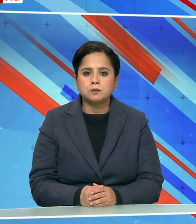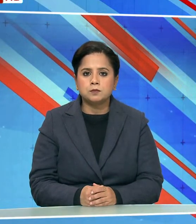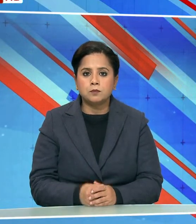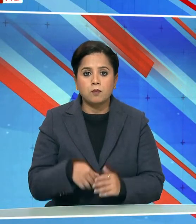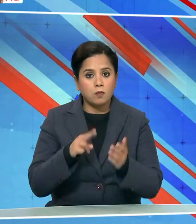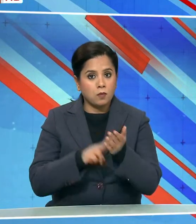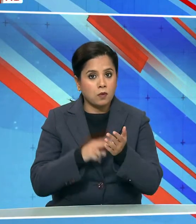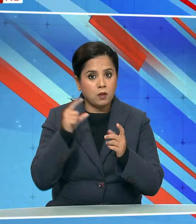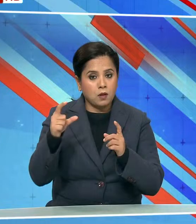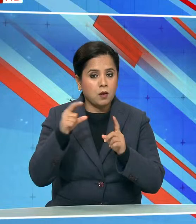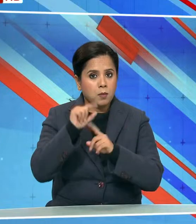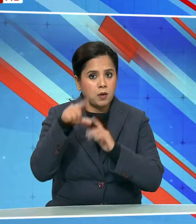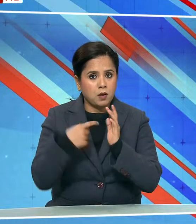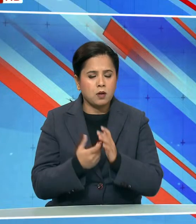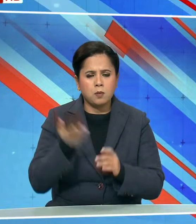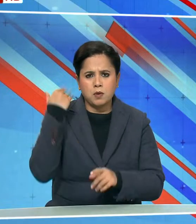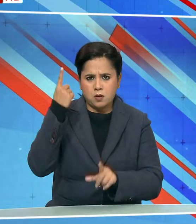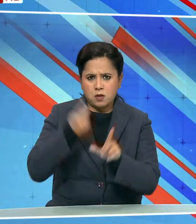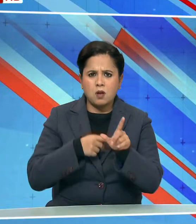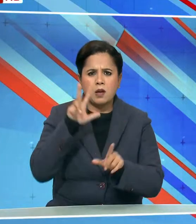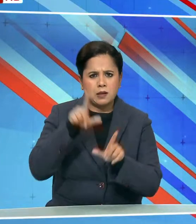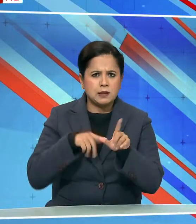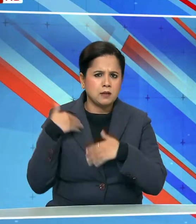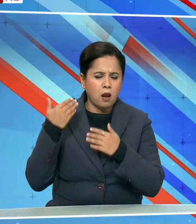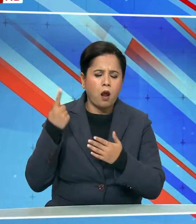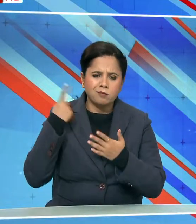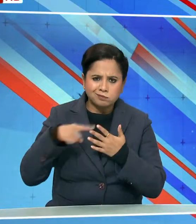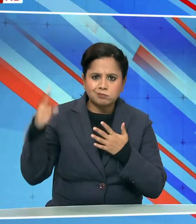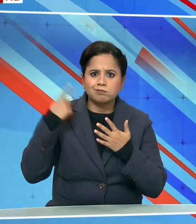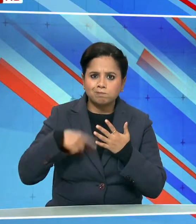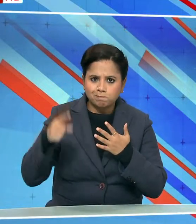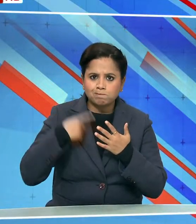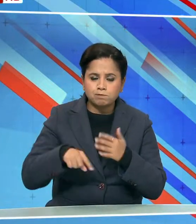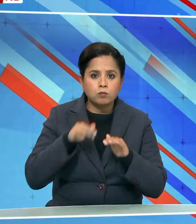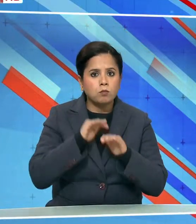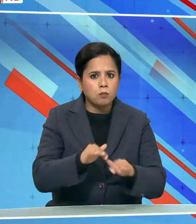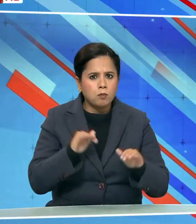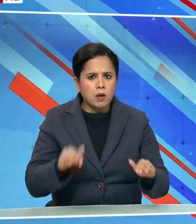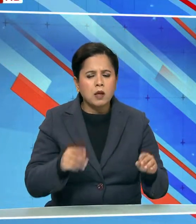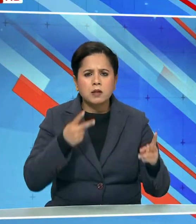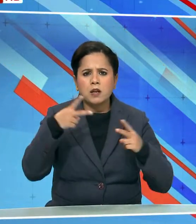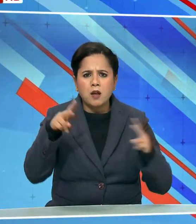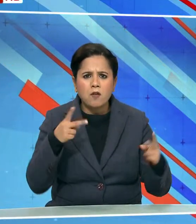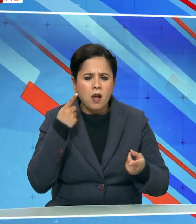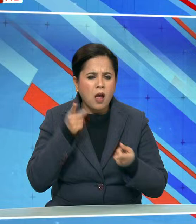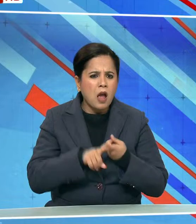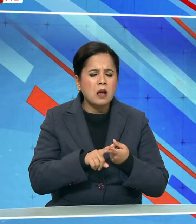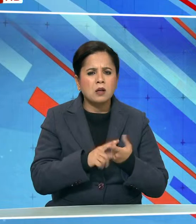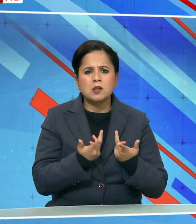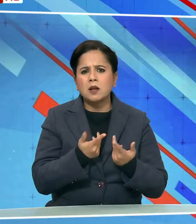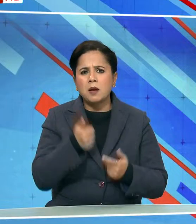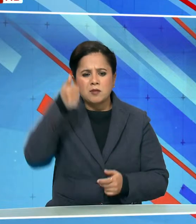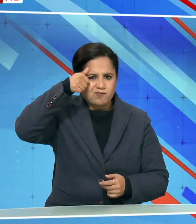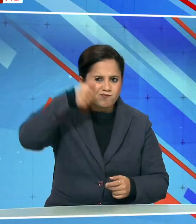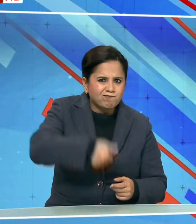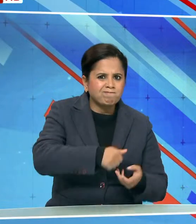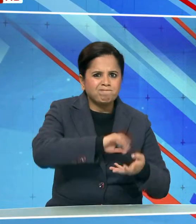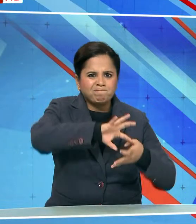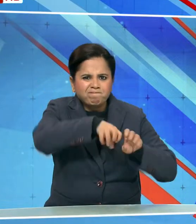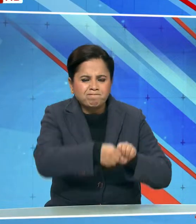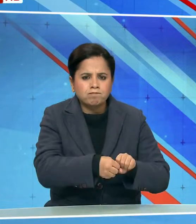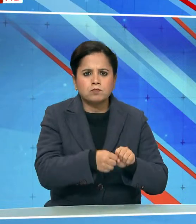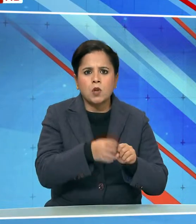NCPCR ने पिछले 7-8 सालों में लगा ता बच्चों का अलग-अलग प्रकार से शोशन करने वाले संगठनों पे